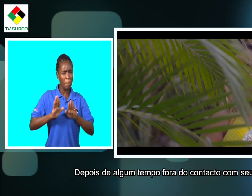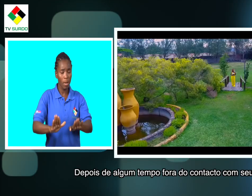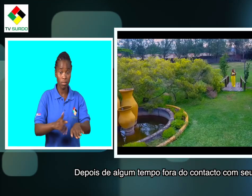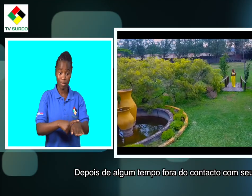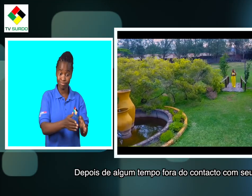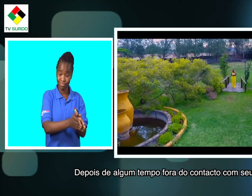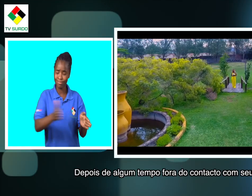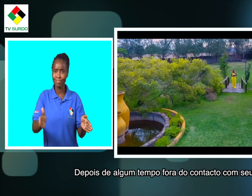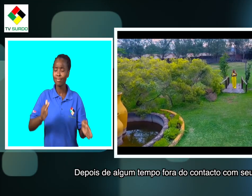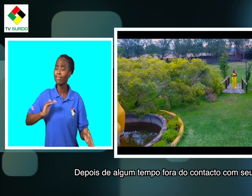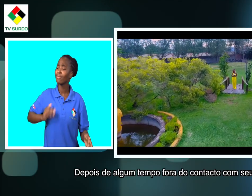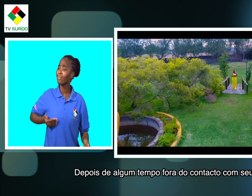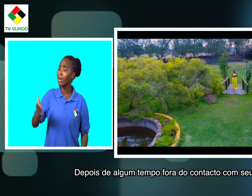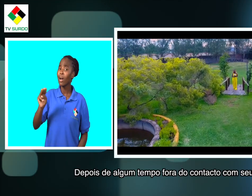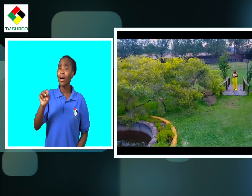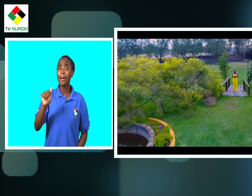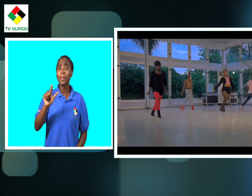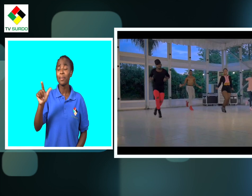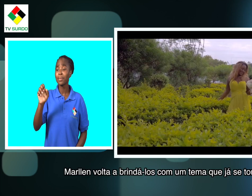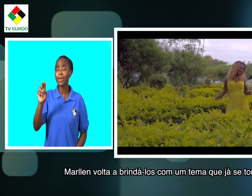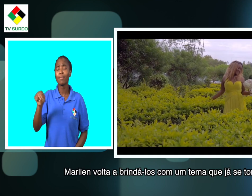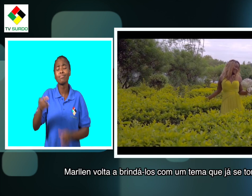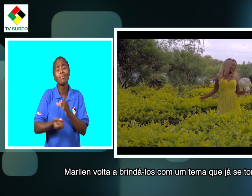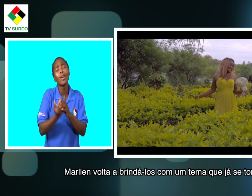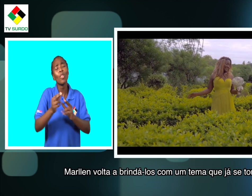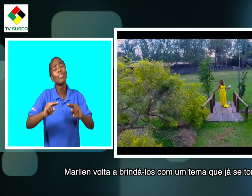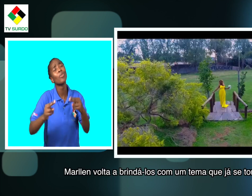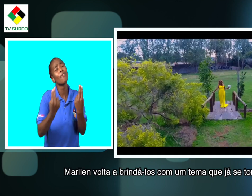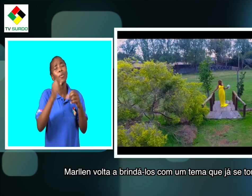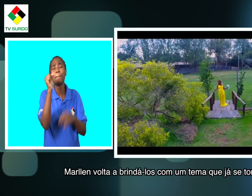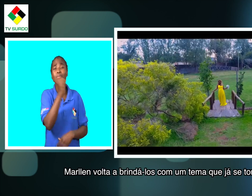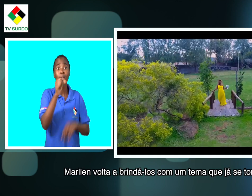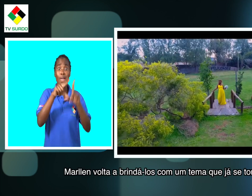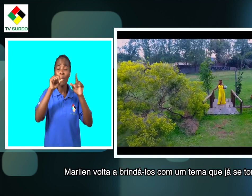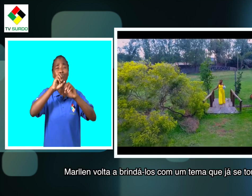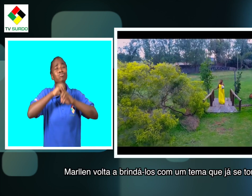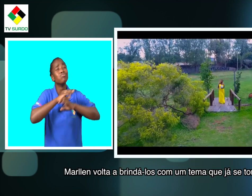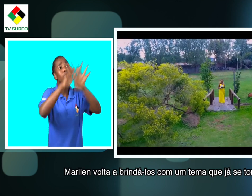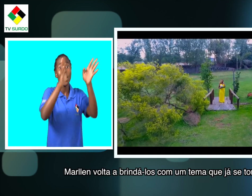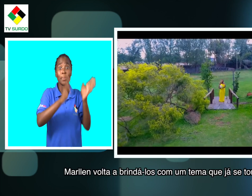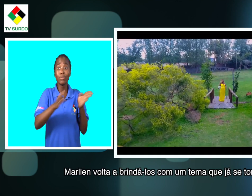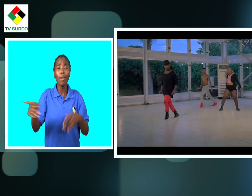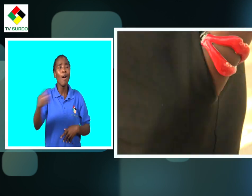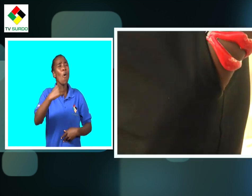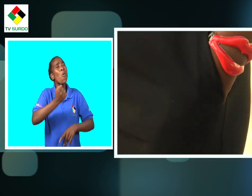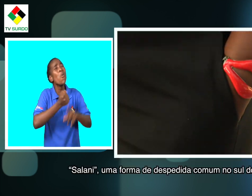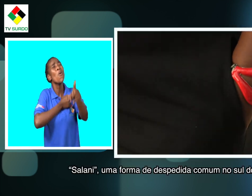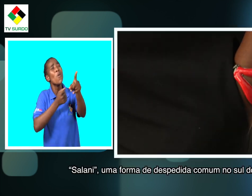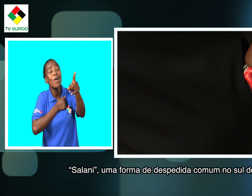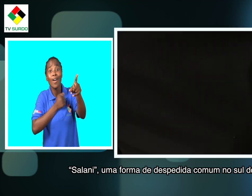Depois de algum tempo fora do contato com seus fãs, Marlene volta a brindá-los com um tema que já se torna viral. Salane,